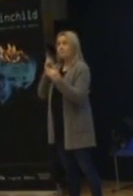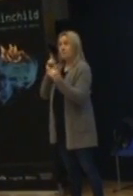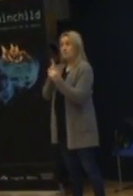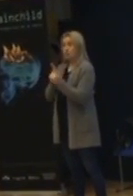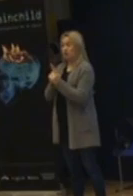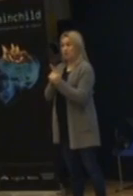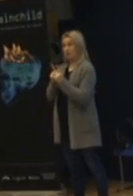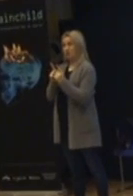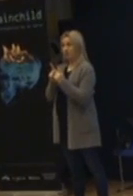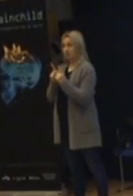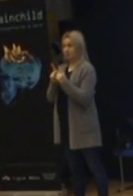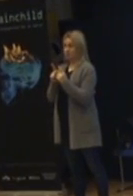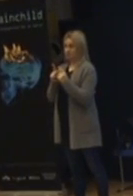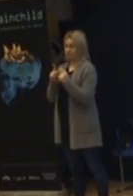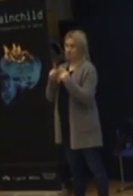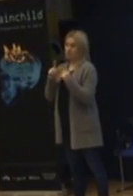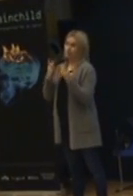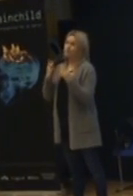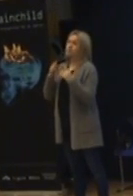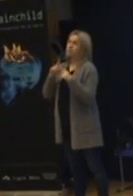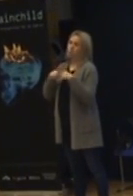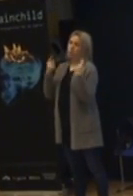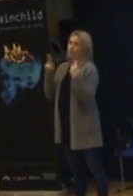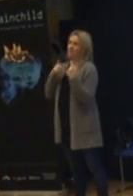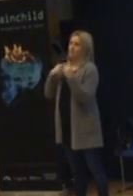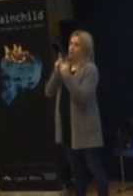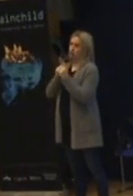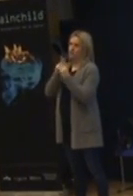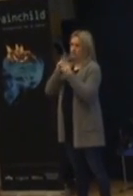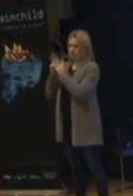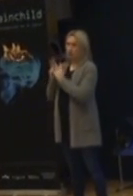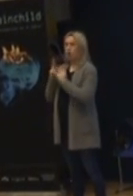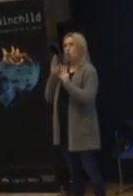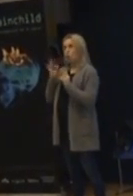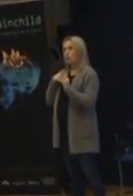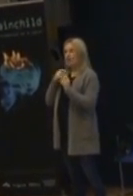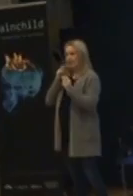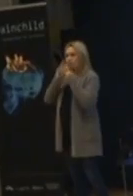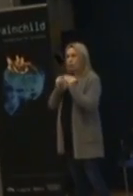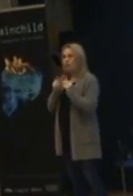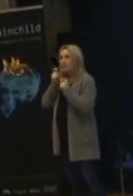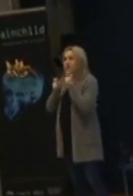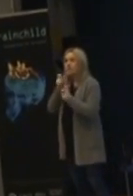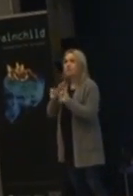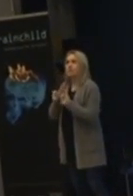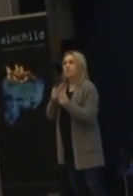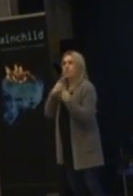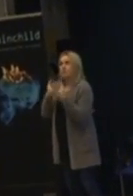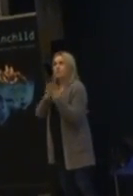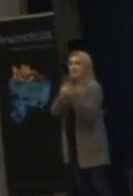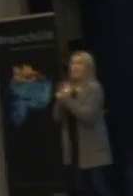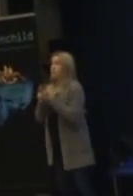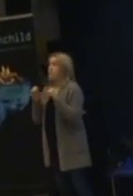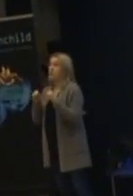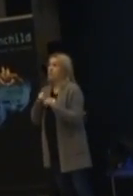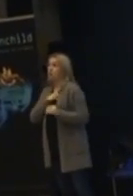Som vi har. Och det oavsett när vi möter varandra. Så bemötandet. Hur vi formulerar oss till varandra. Overkar jättemycket. Och så